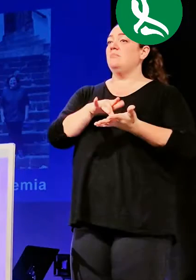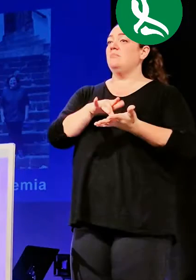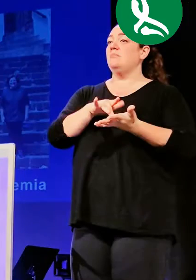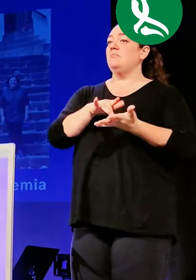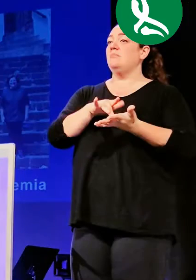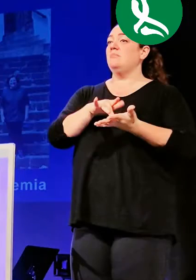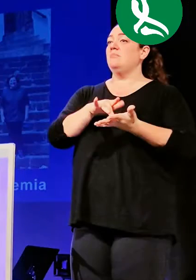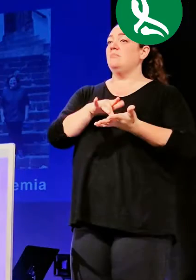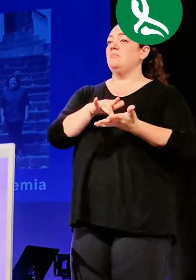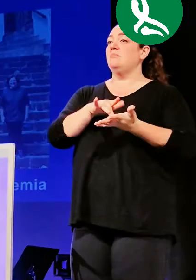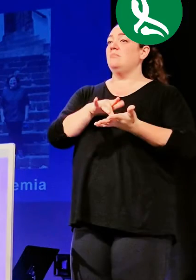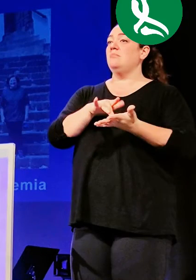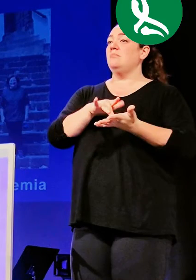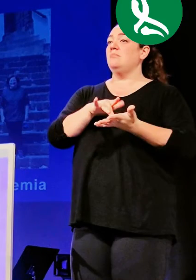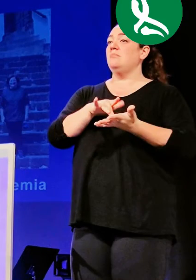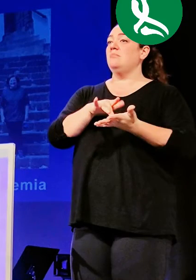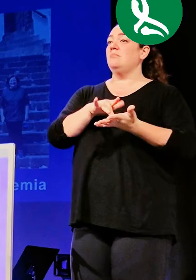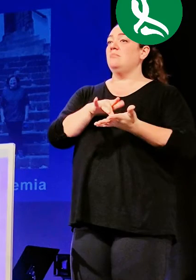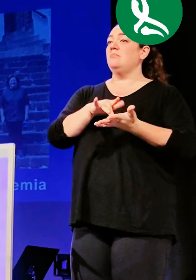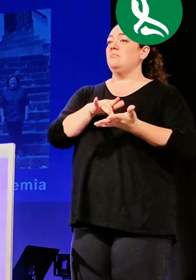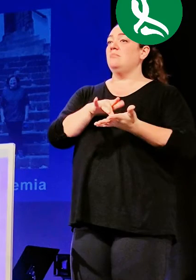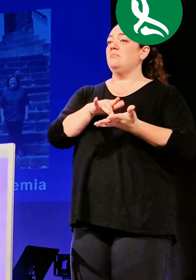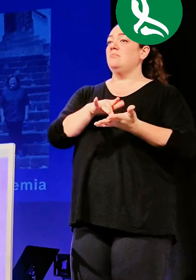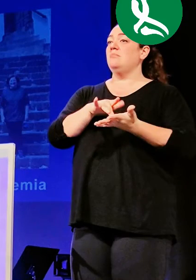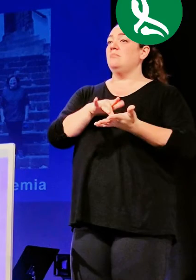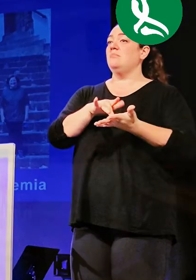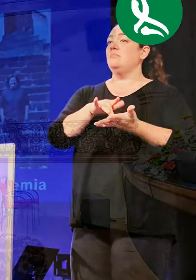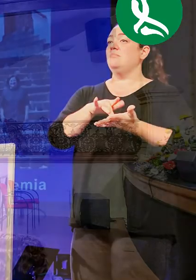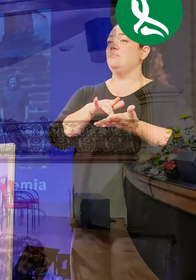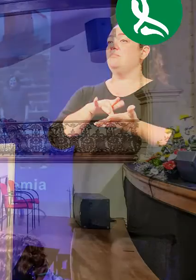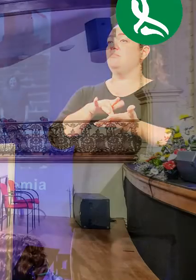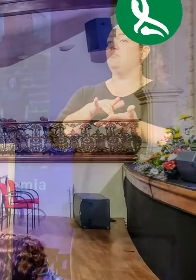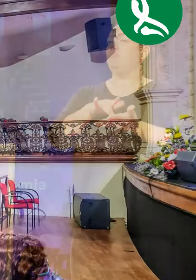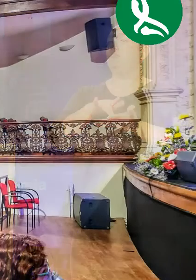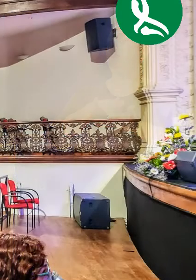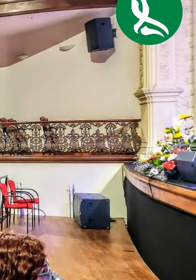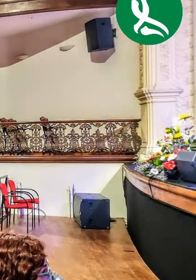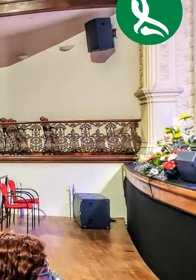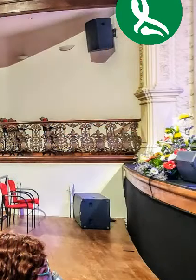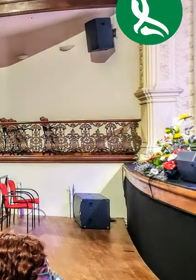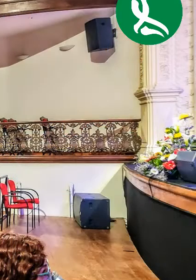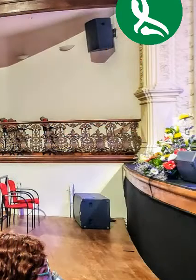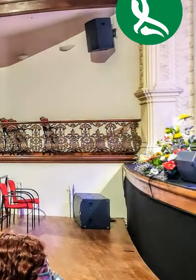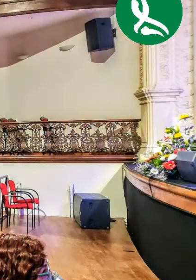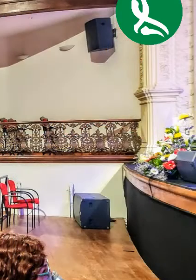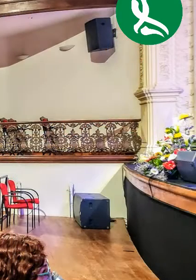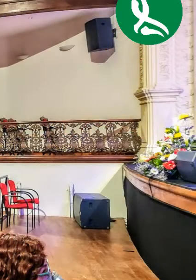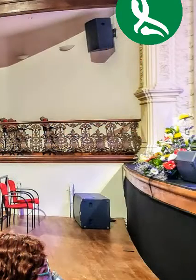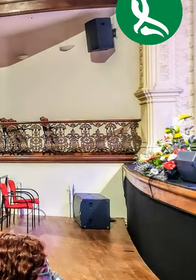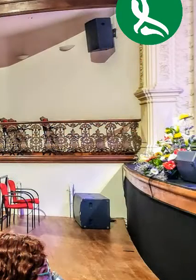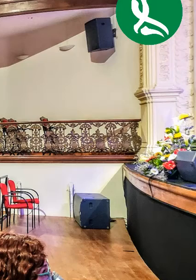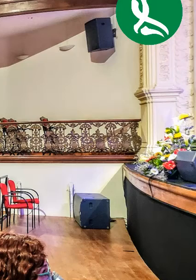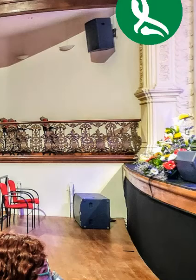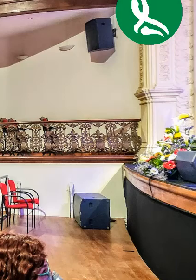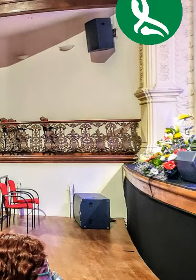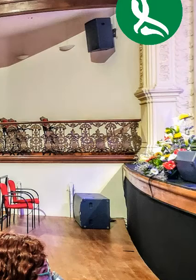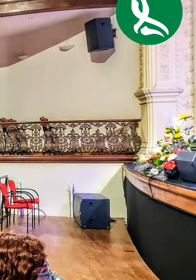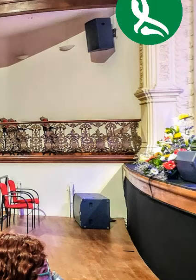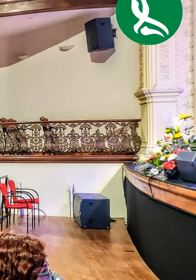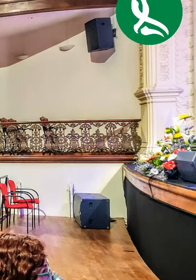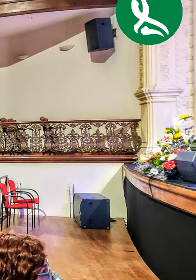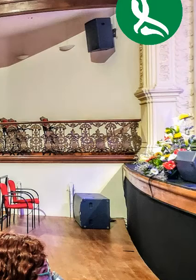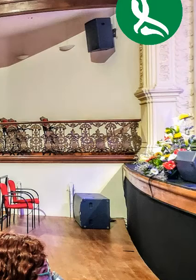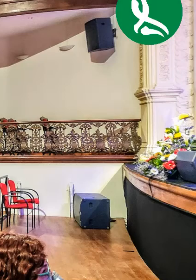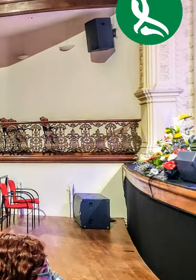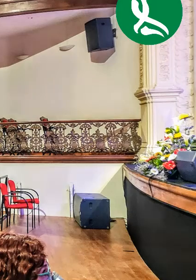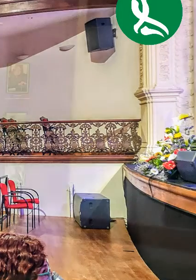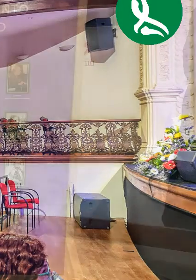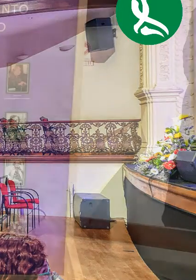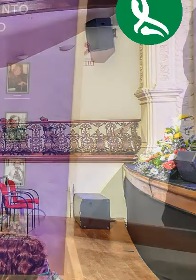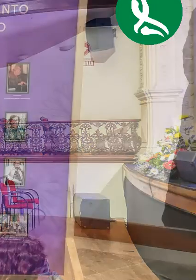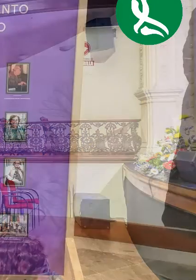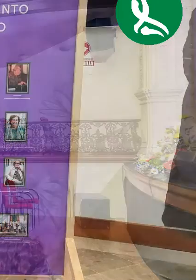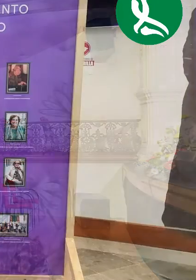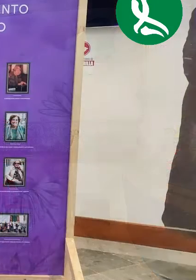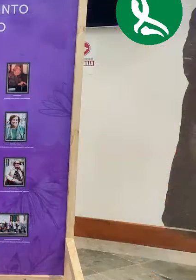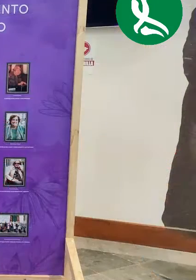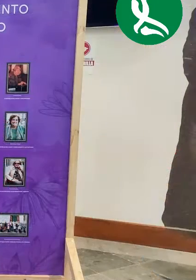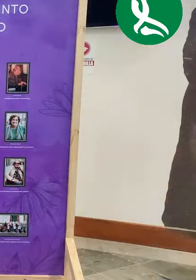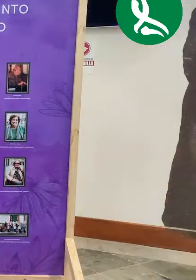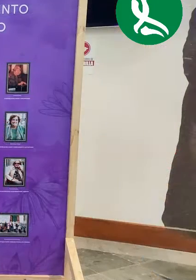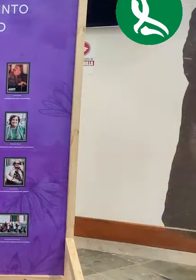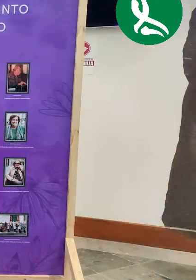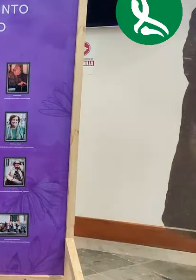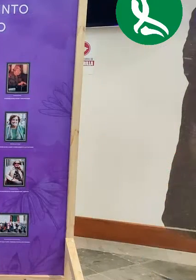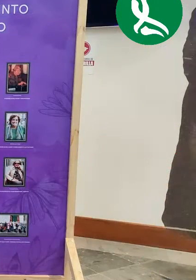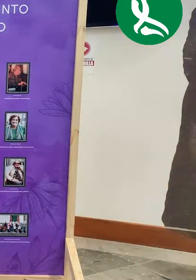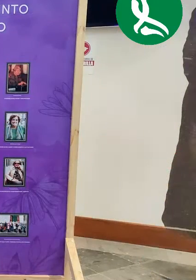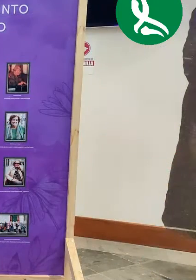que Caritas había ido realizando en la isla de La Palma de la mano de que en realidad dio a